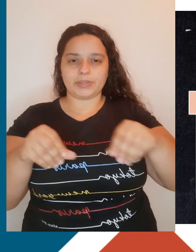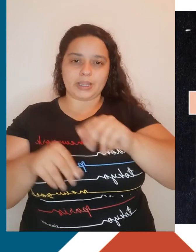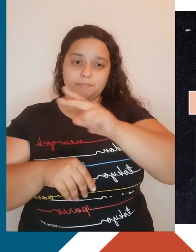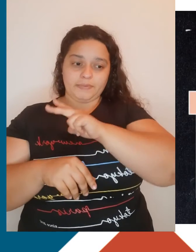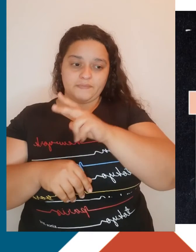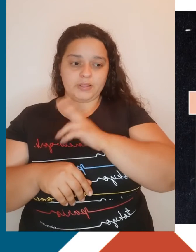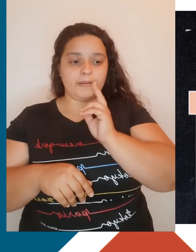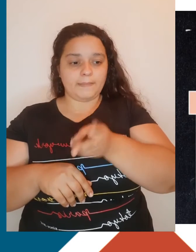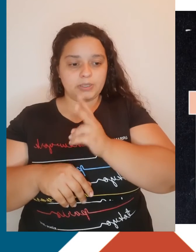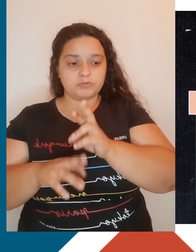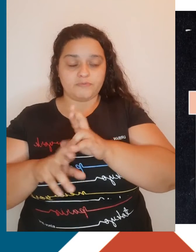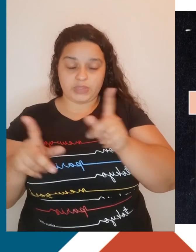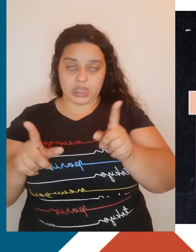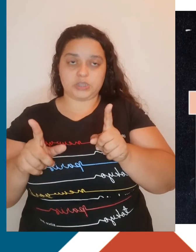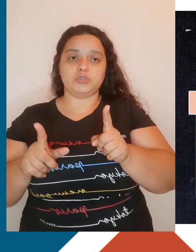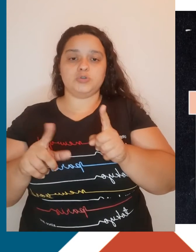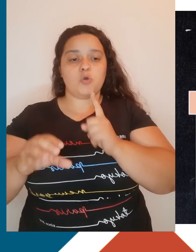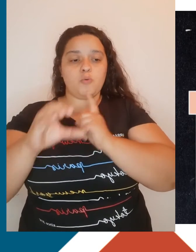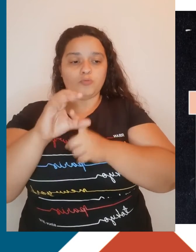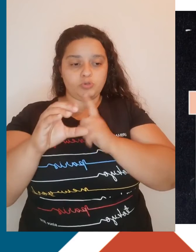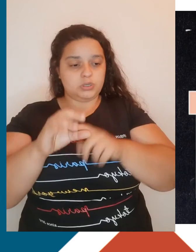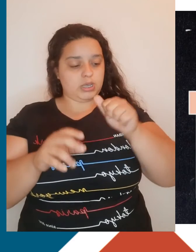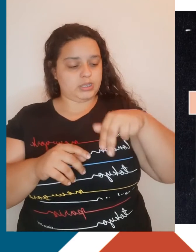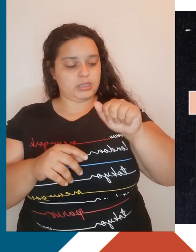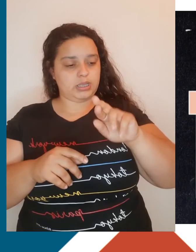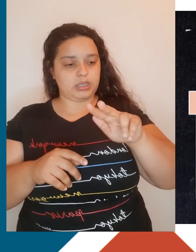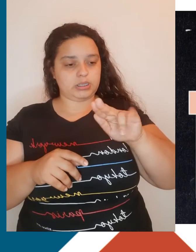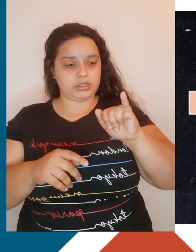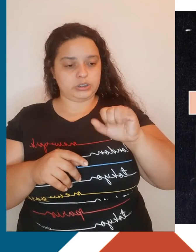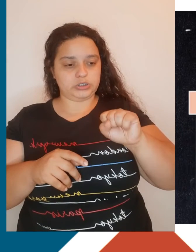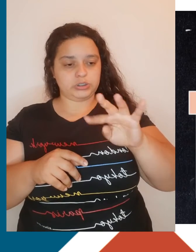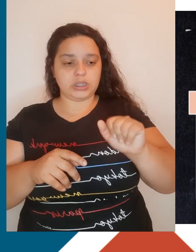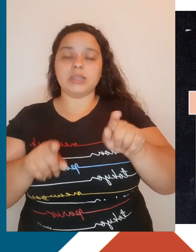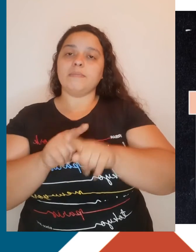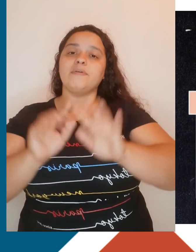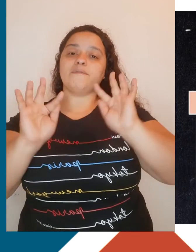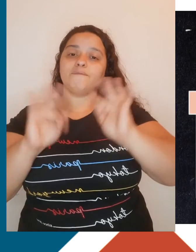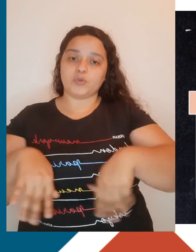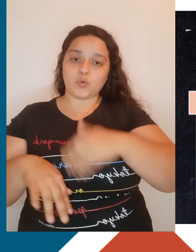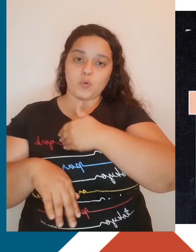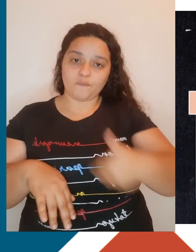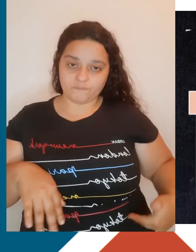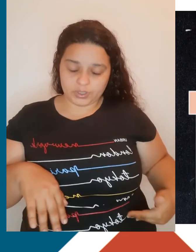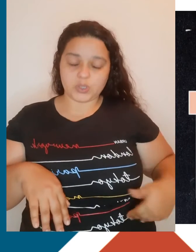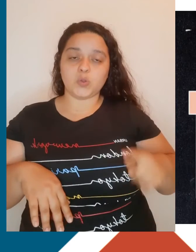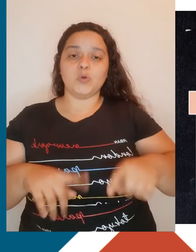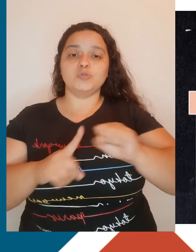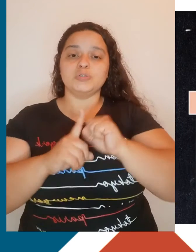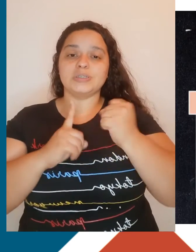Diferente dos comunistas, os anarquistas defendiam também o fim do Estado, de forma que a sociedade se organizasse por